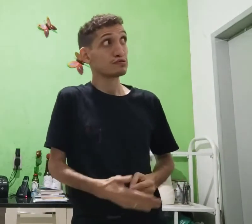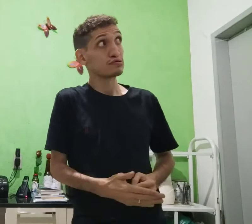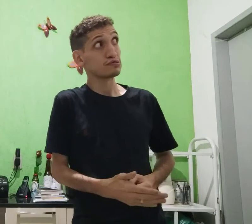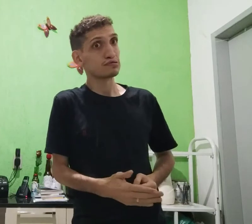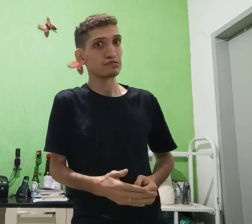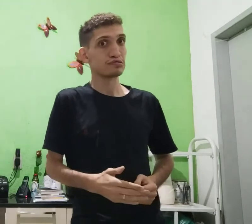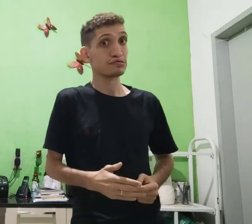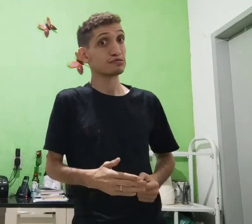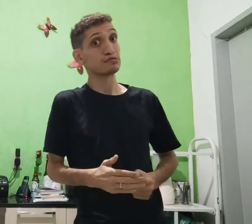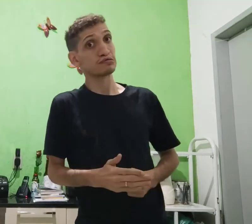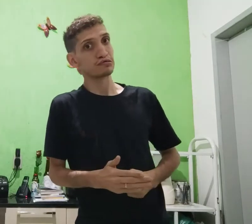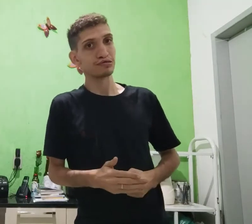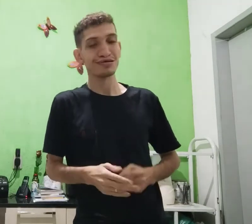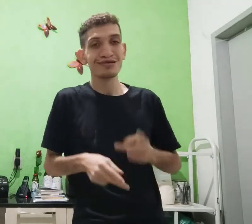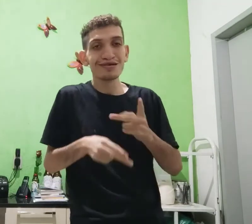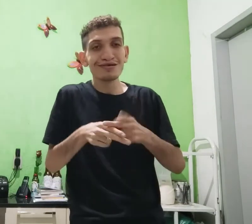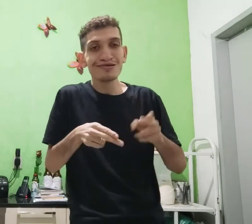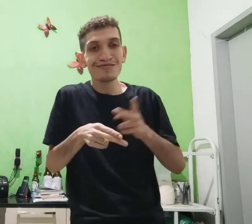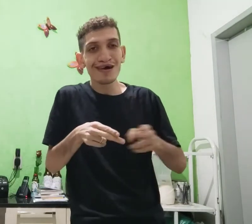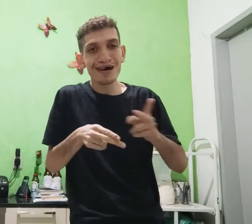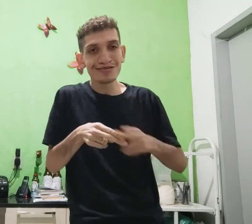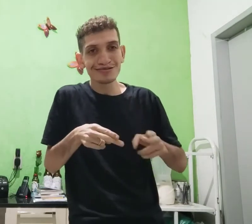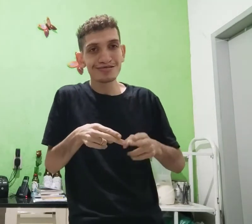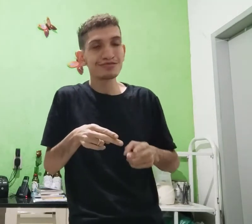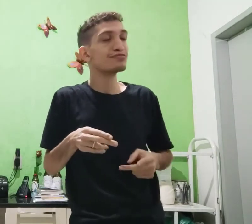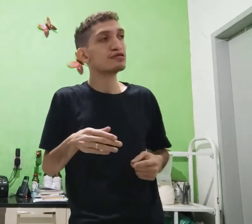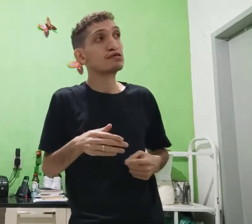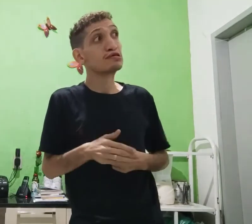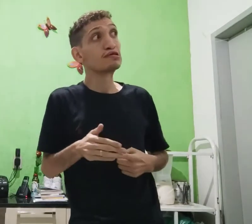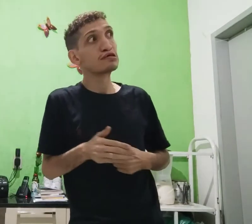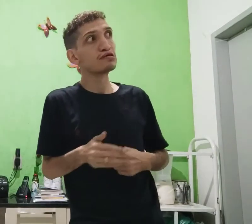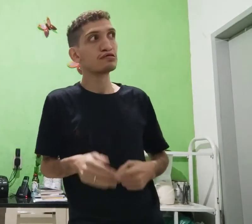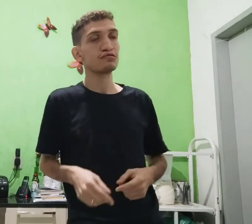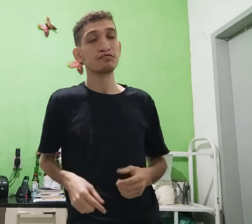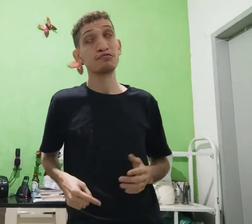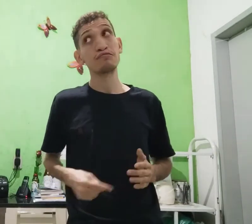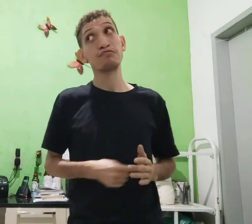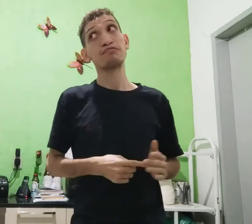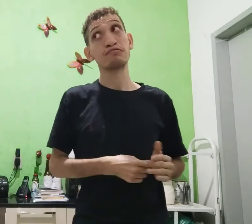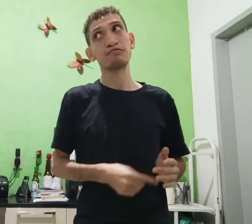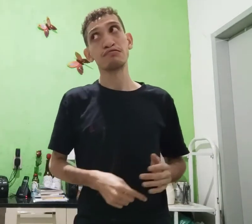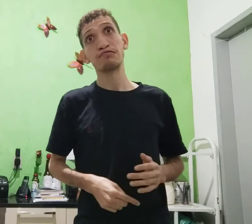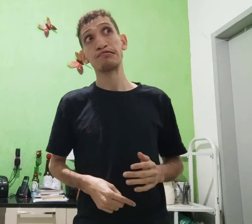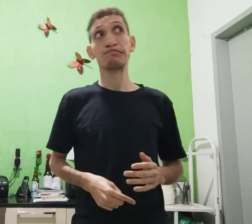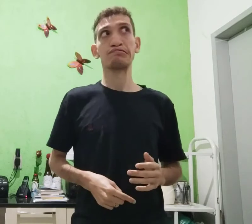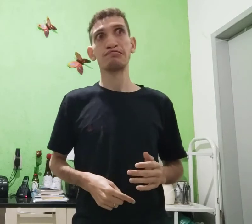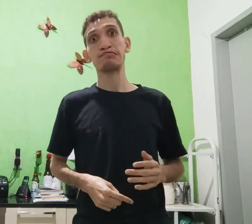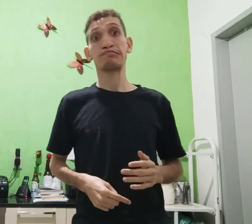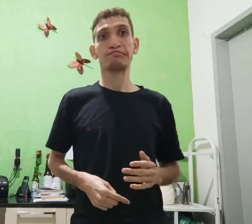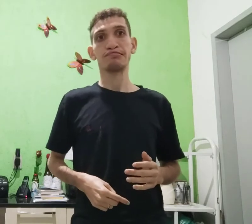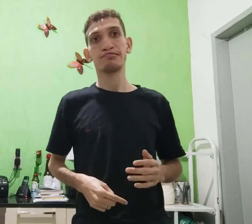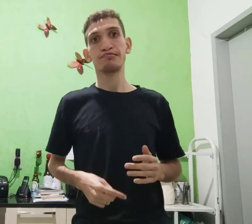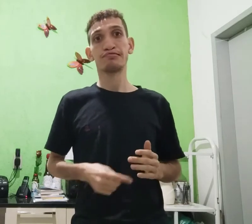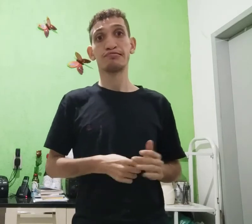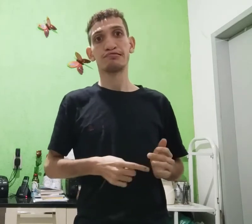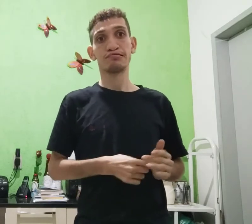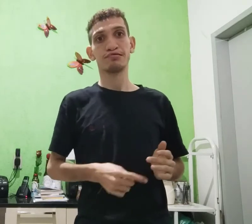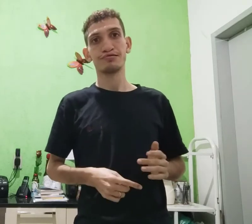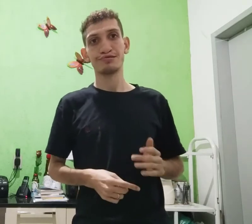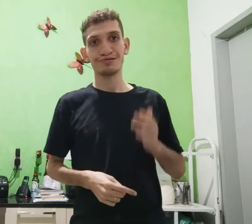Então, ele ali ou ela, espaçado, ele, ela, ele ali, ele ali,